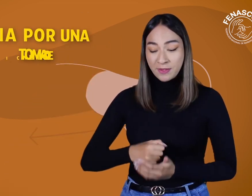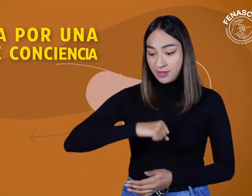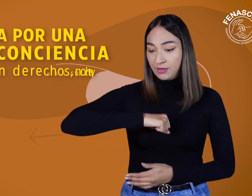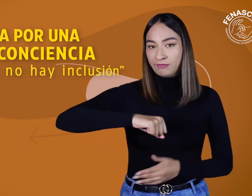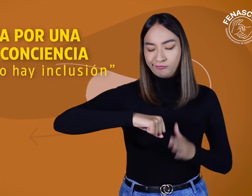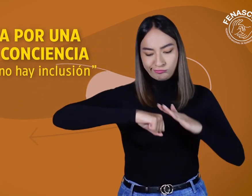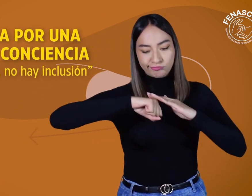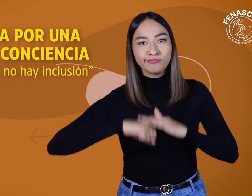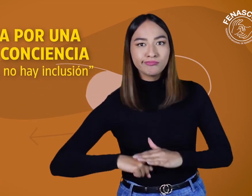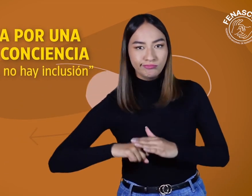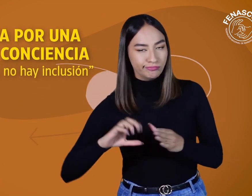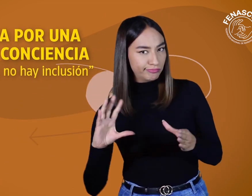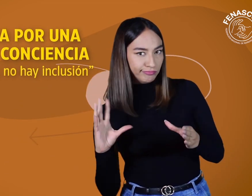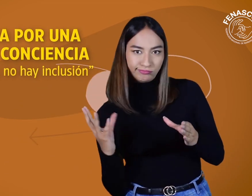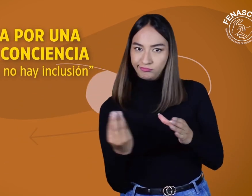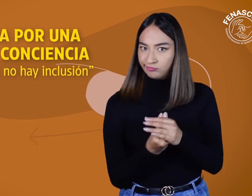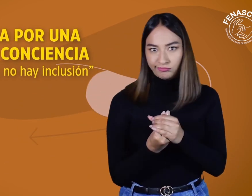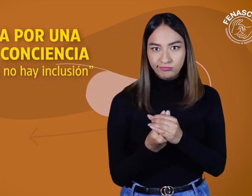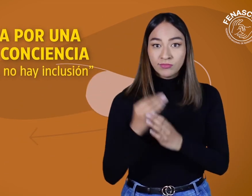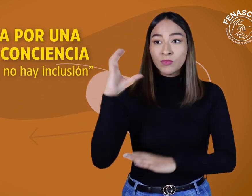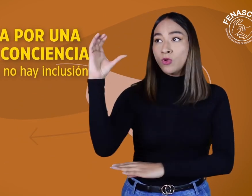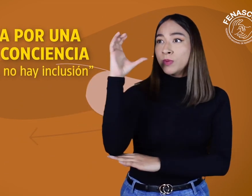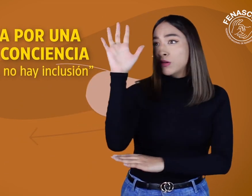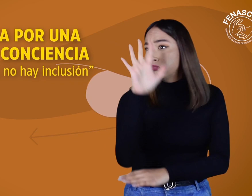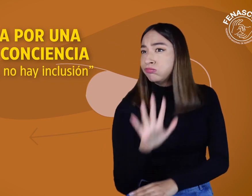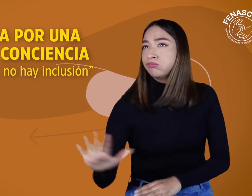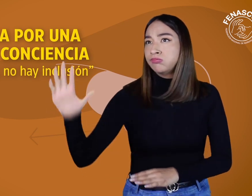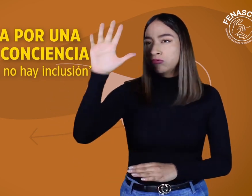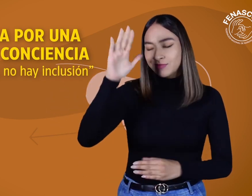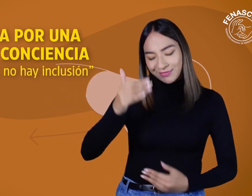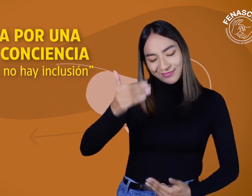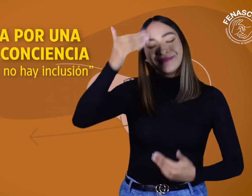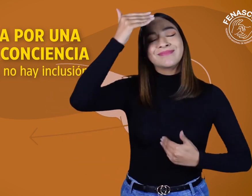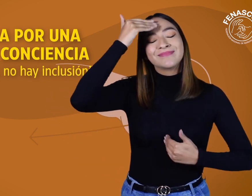Colombia por una toma de conciencia. Sin derechos no hay inclusión.